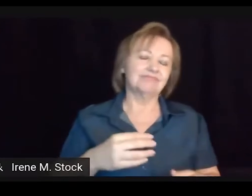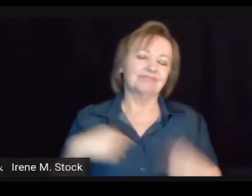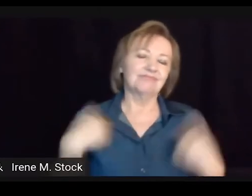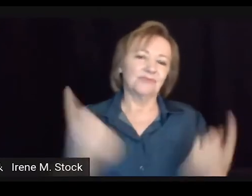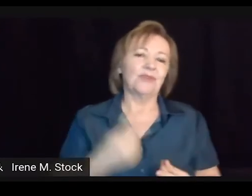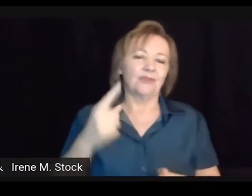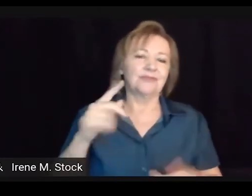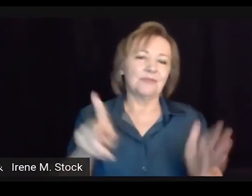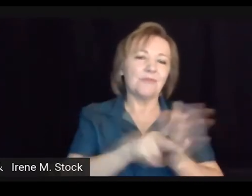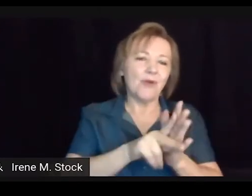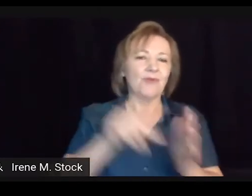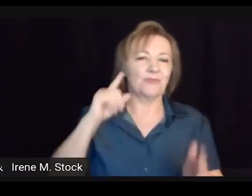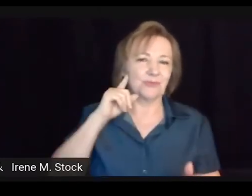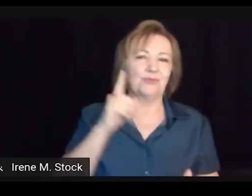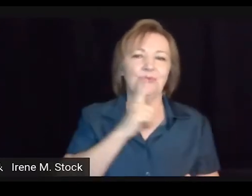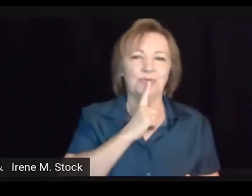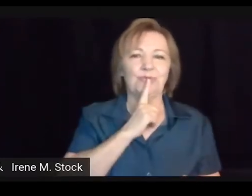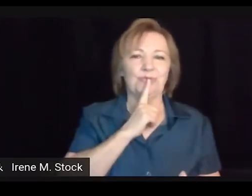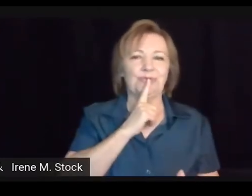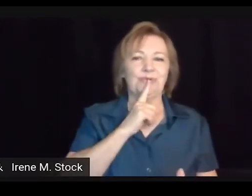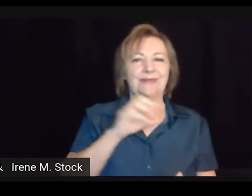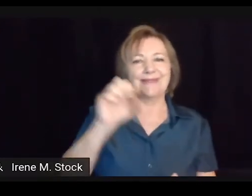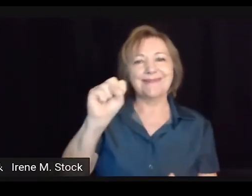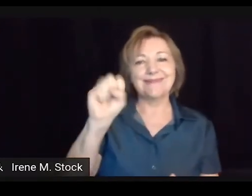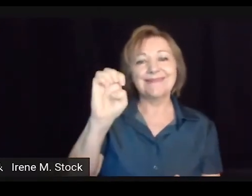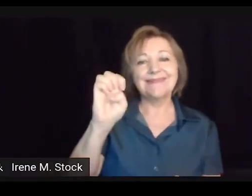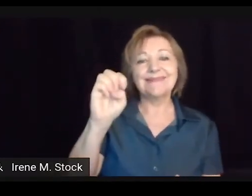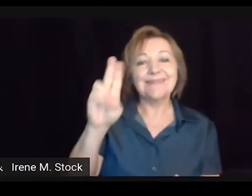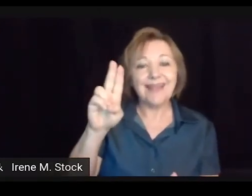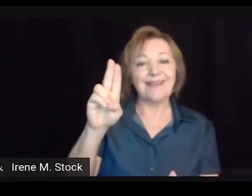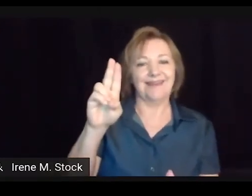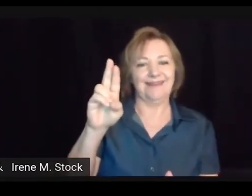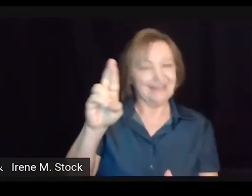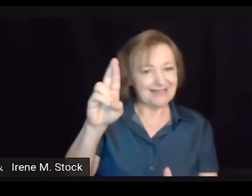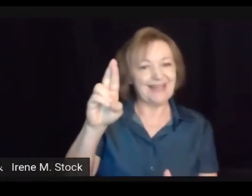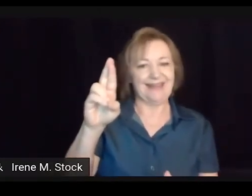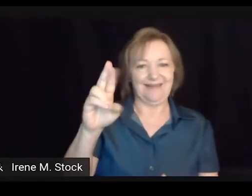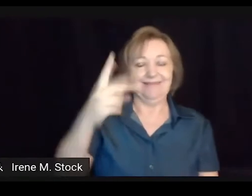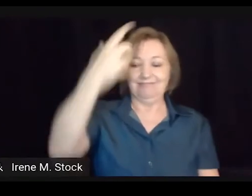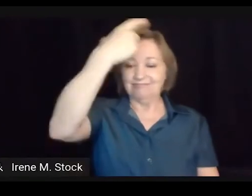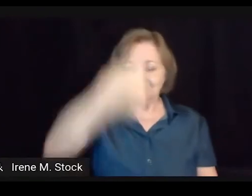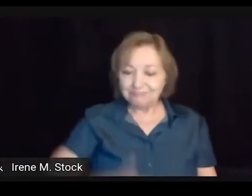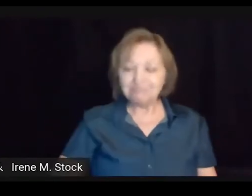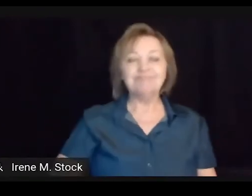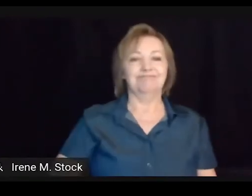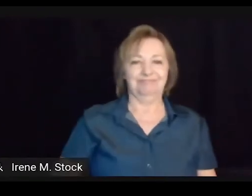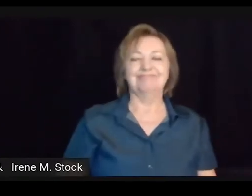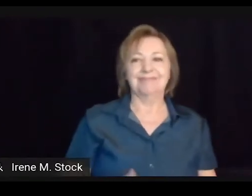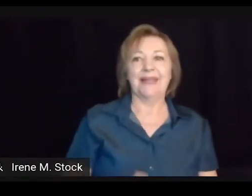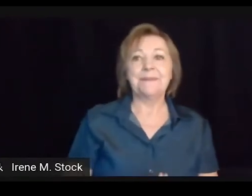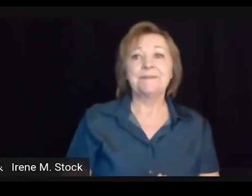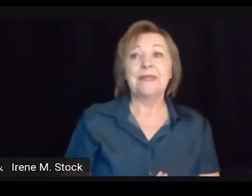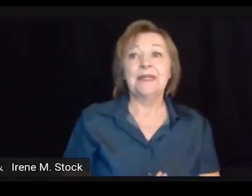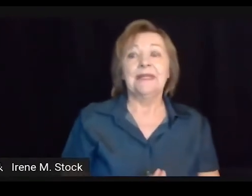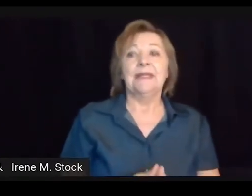né, a vida, o que nós sentimos. Então, é esse jeito próprio de ser surdo, né, esse ser